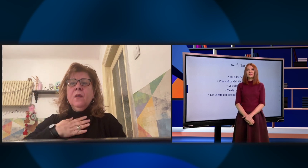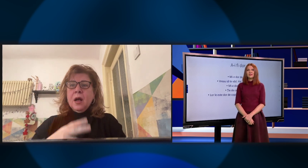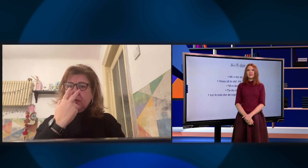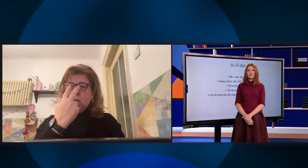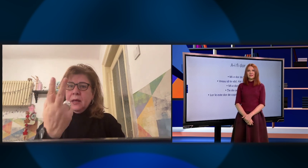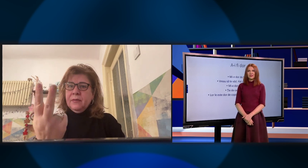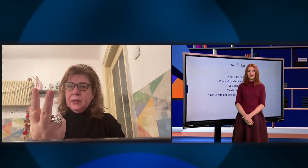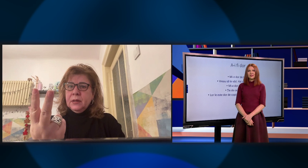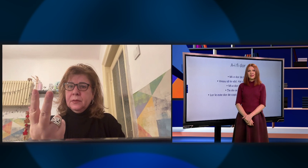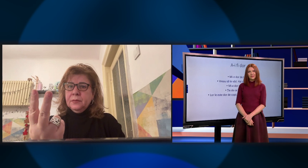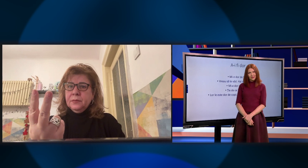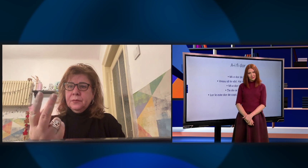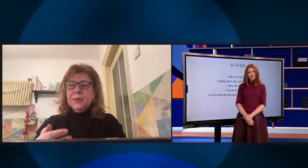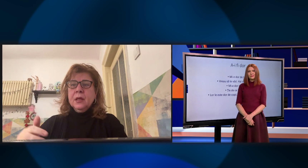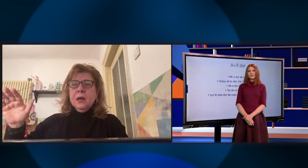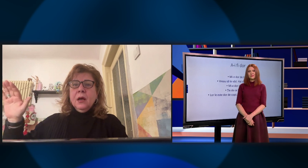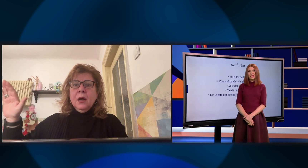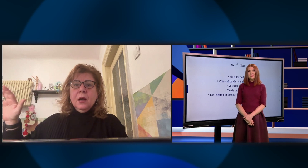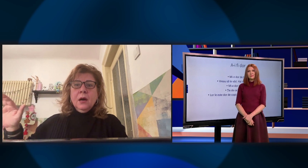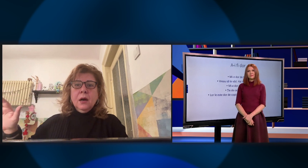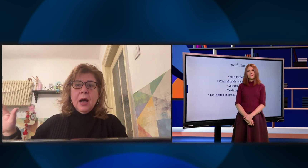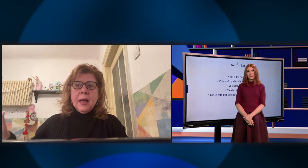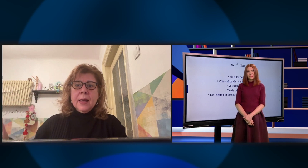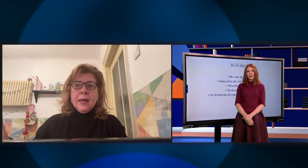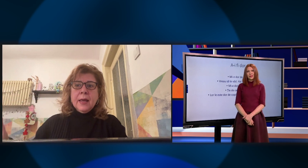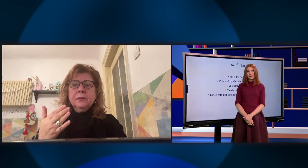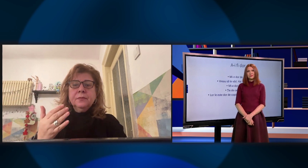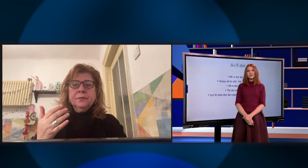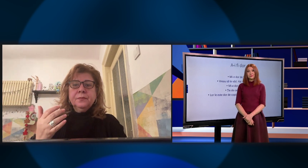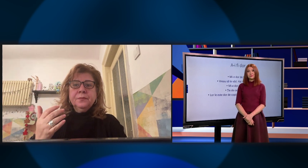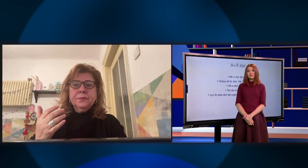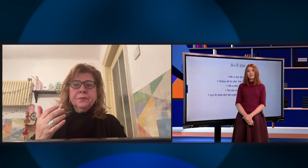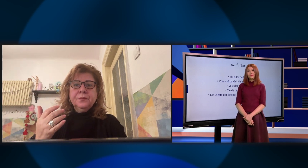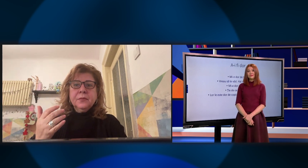Eu vreau să te văd. Da. Hai.